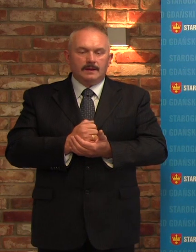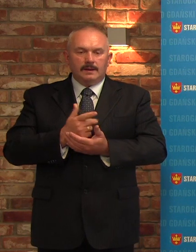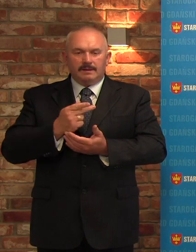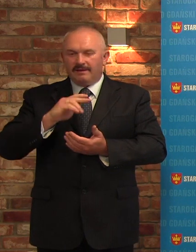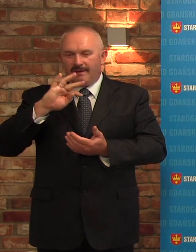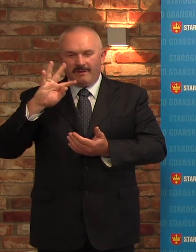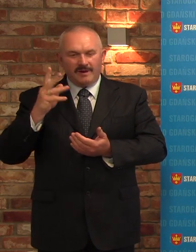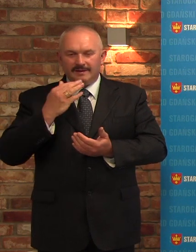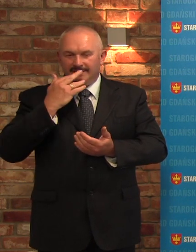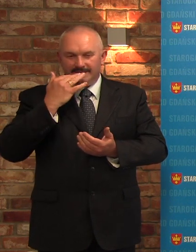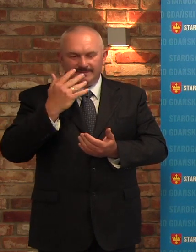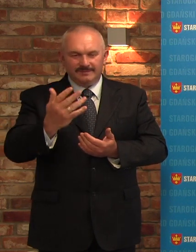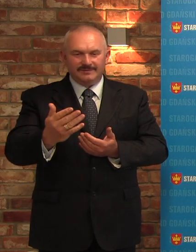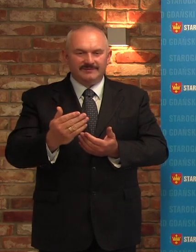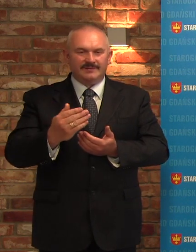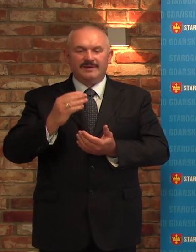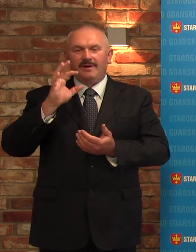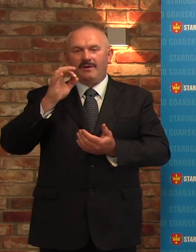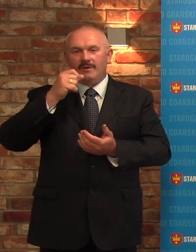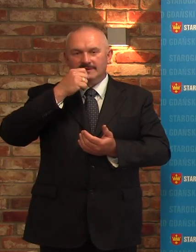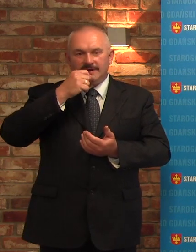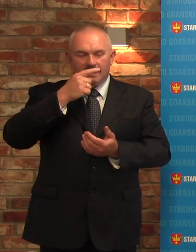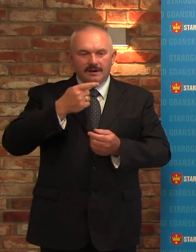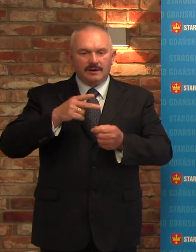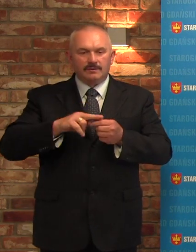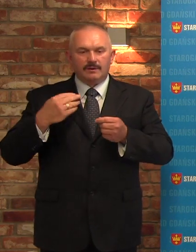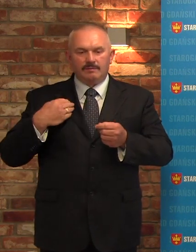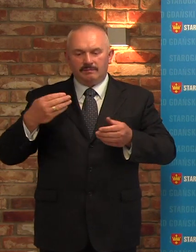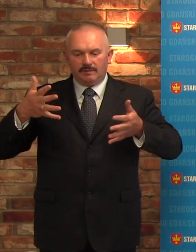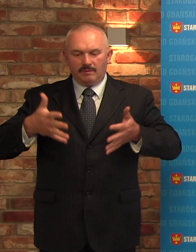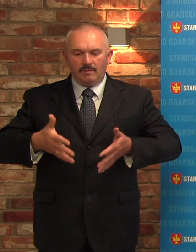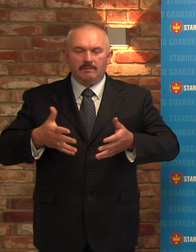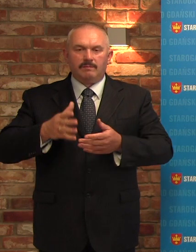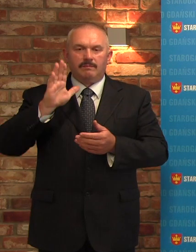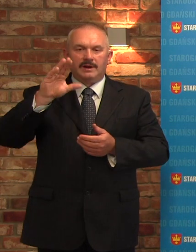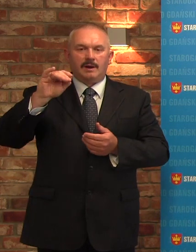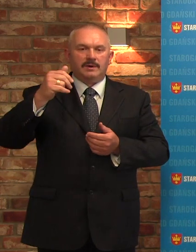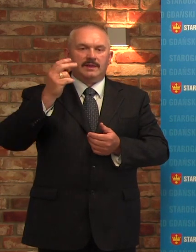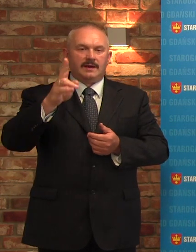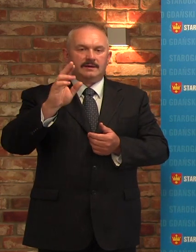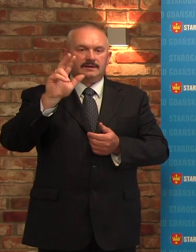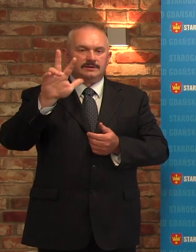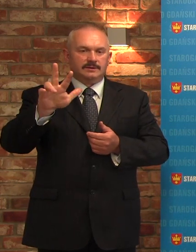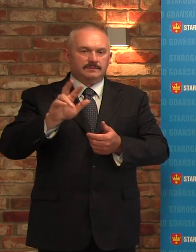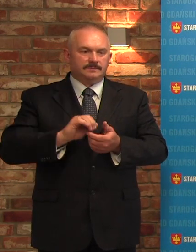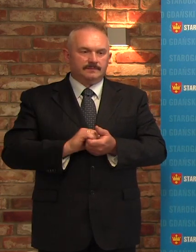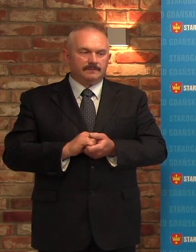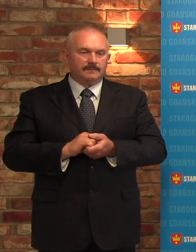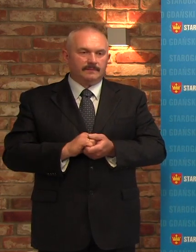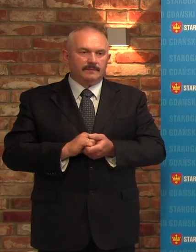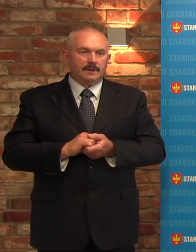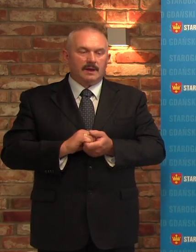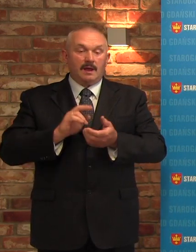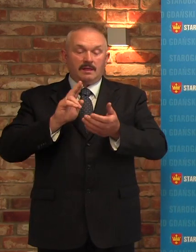w sprawie skargi złożonej przez klub Wernia Milek 03 na